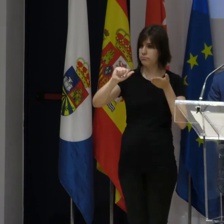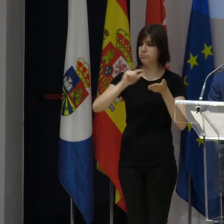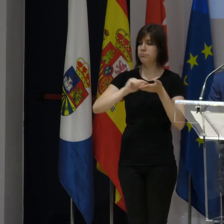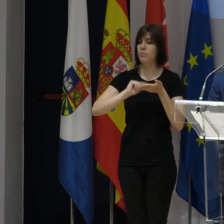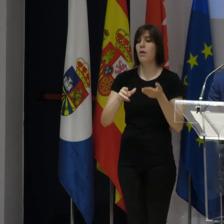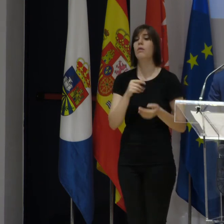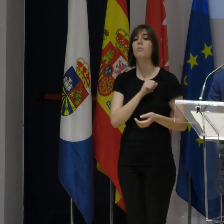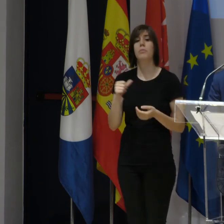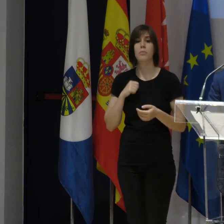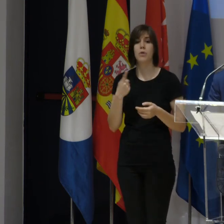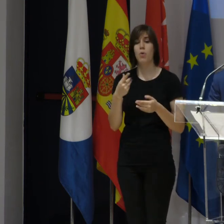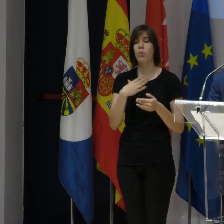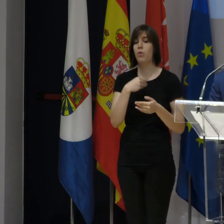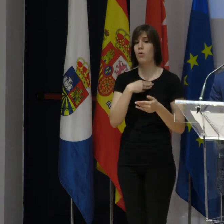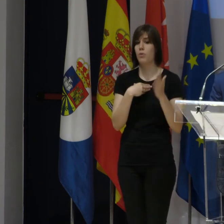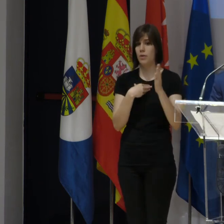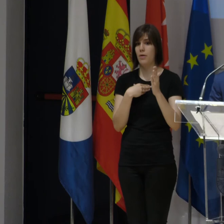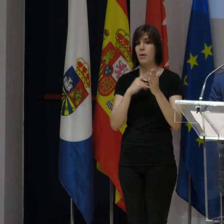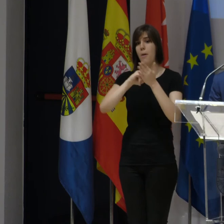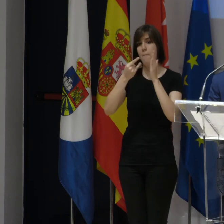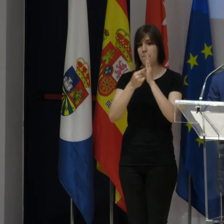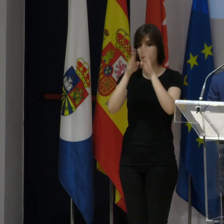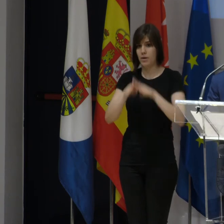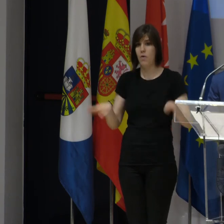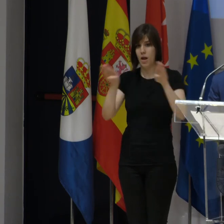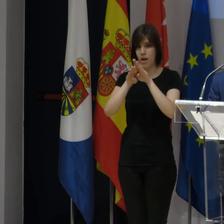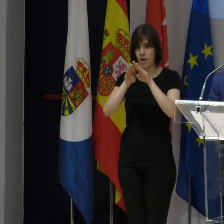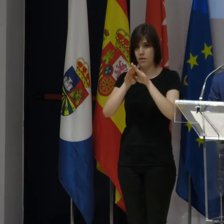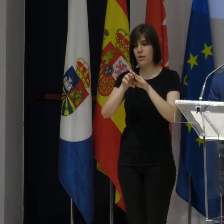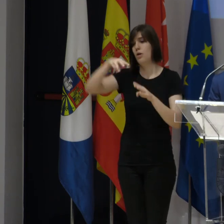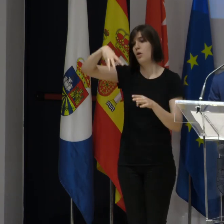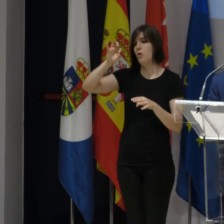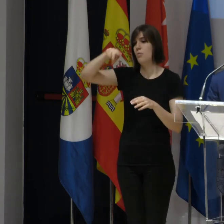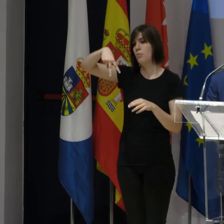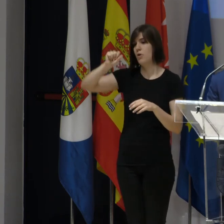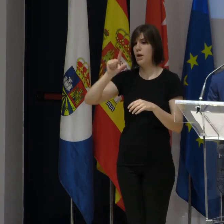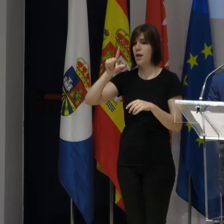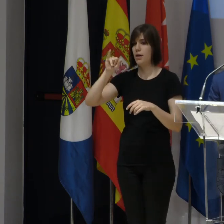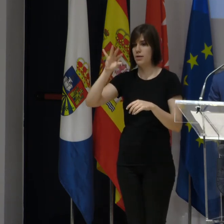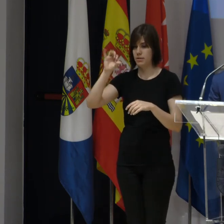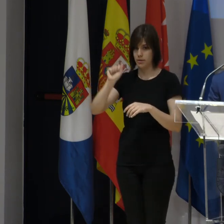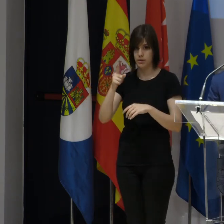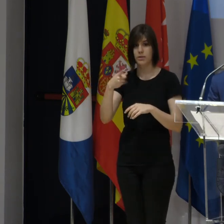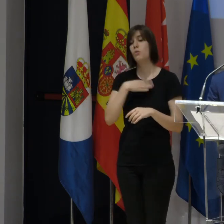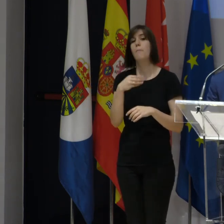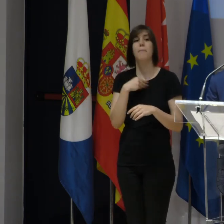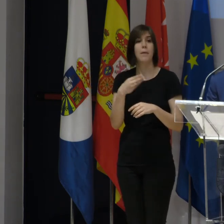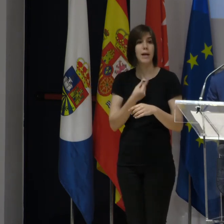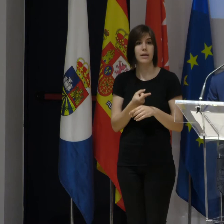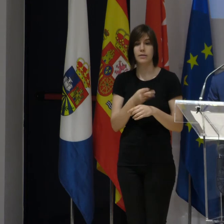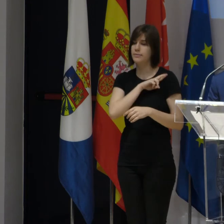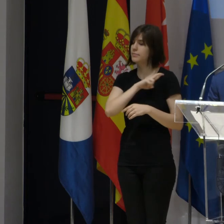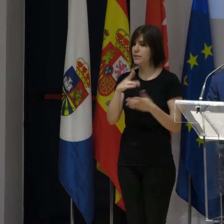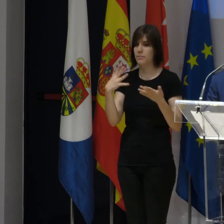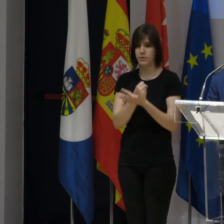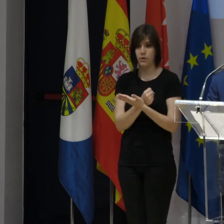documento concreto que se llama Plan de Igualdad Monalisa. El nombre yo creo que es muy bonito. Se trata de un documento aceptado, respetado